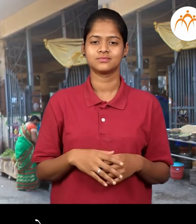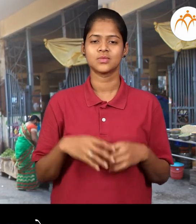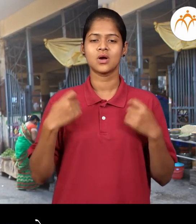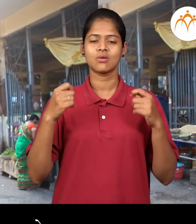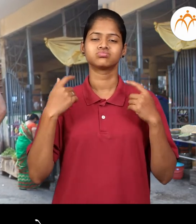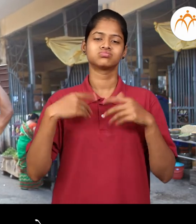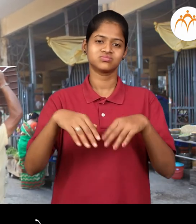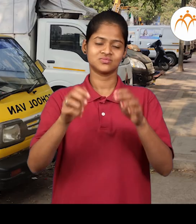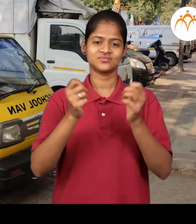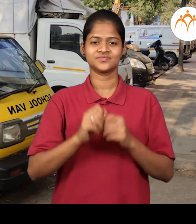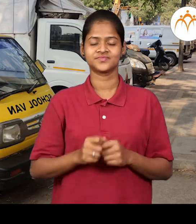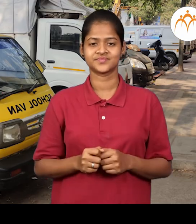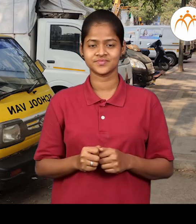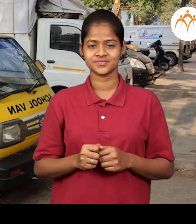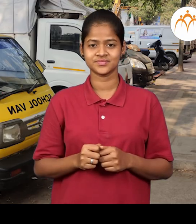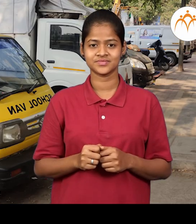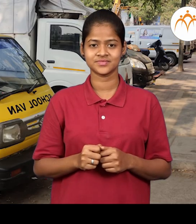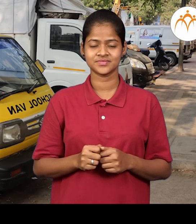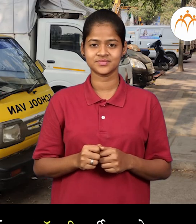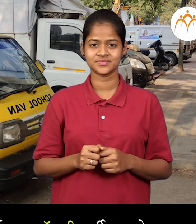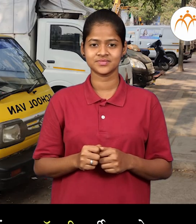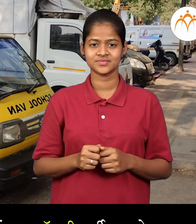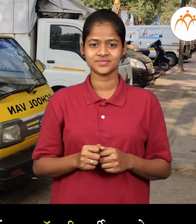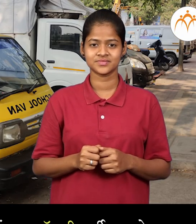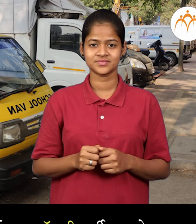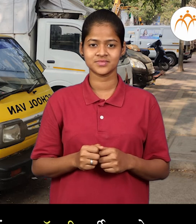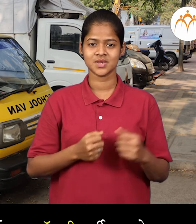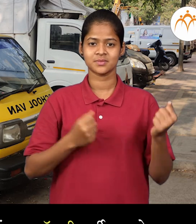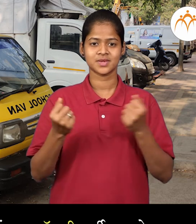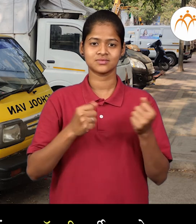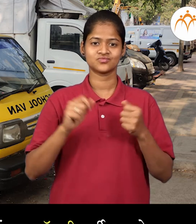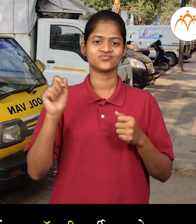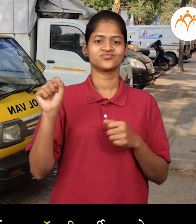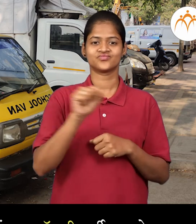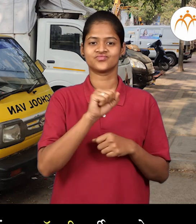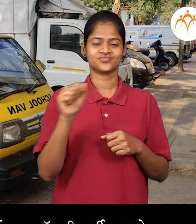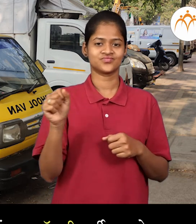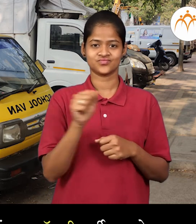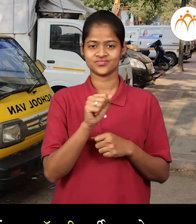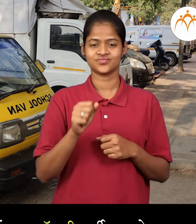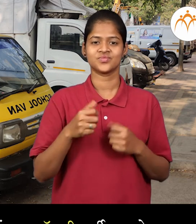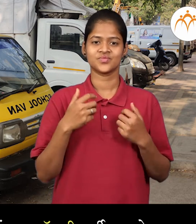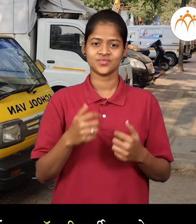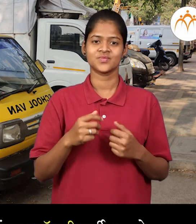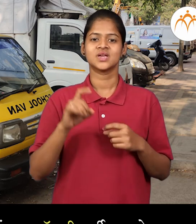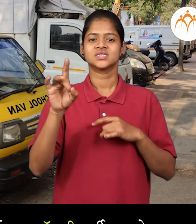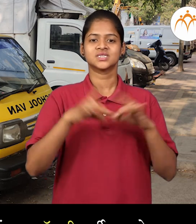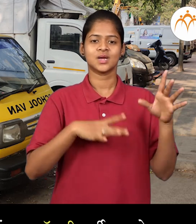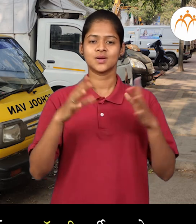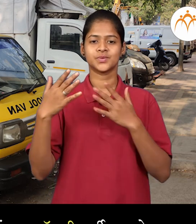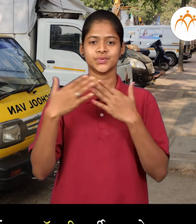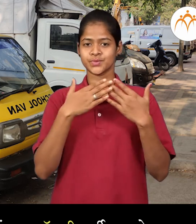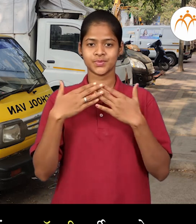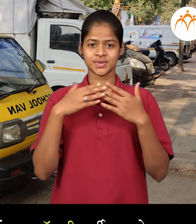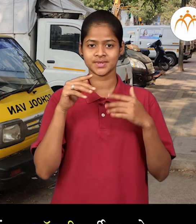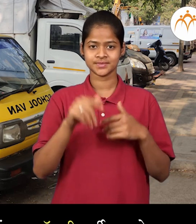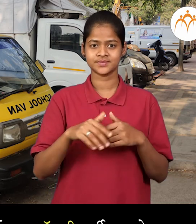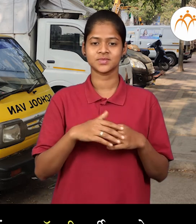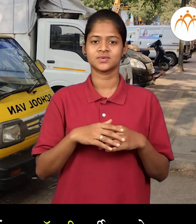भैन हल्ली शहरान मधे शालेचा मुलांचा